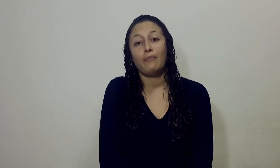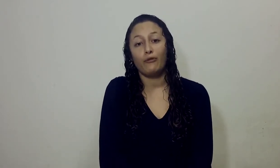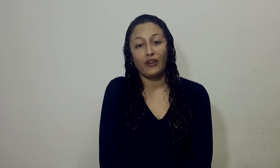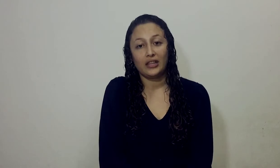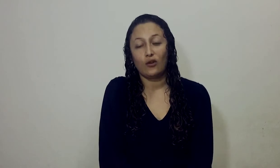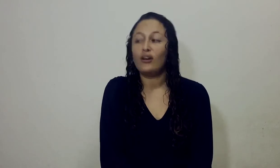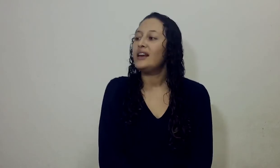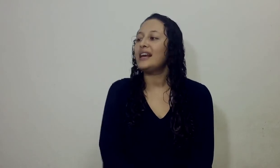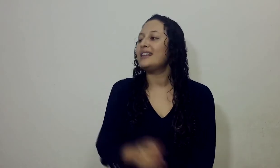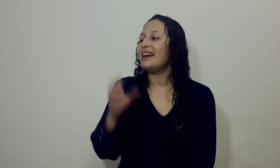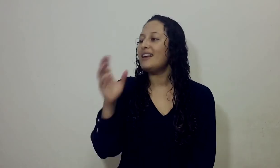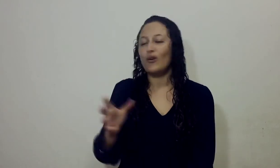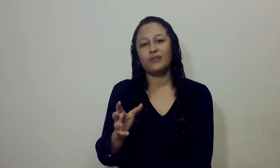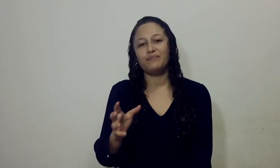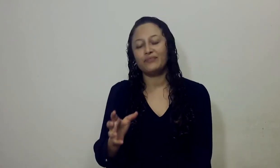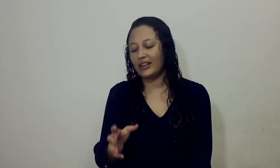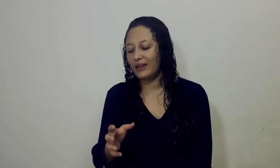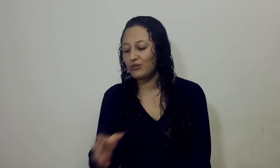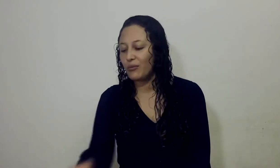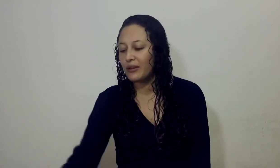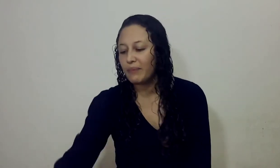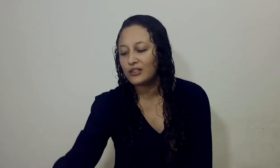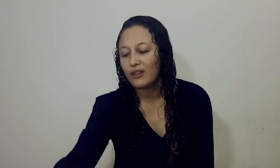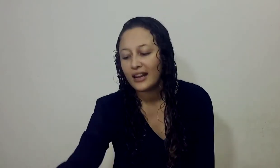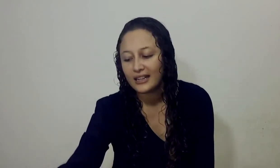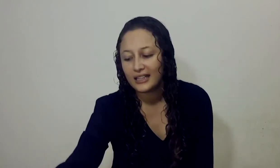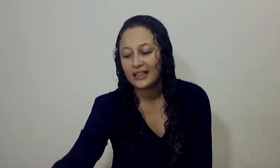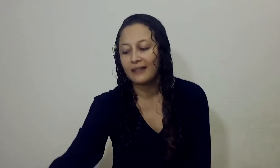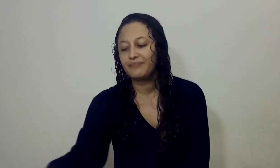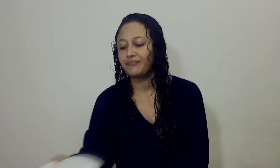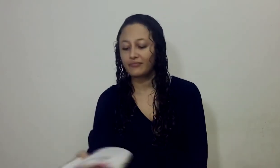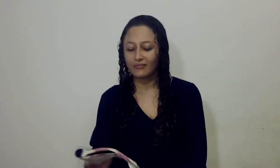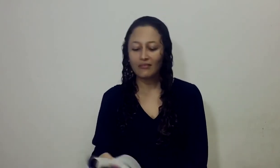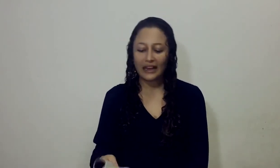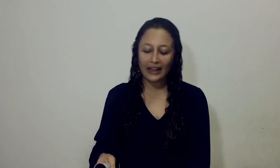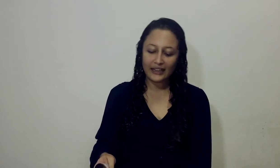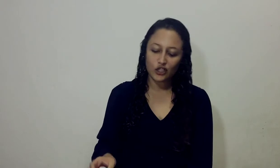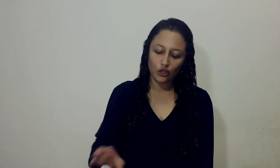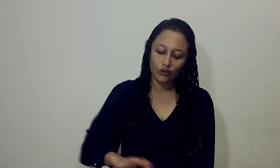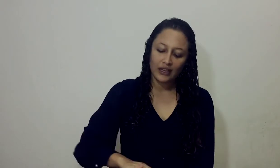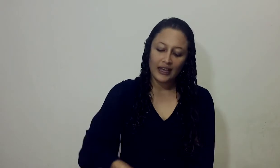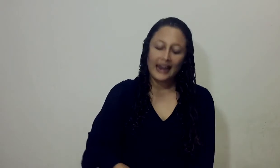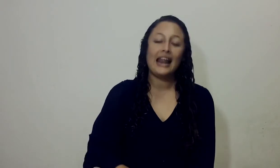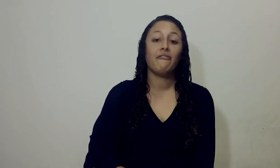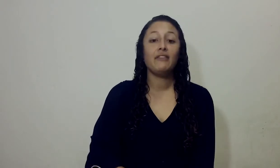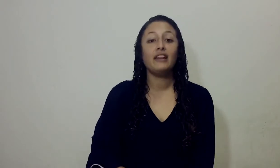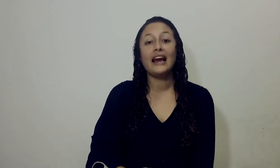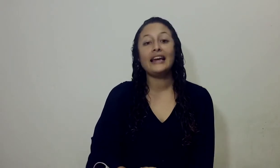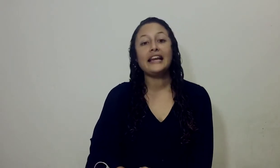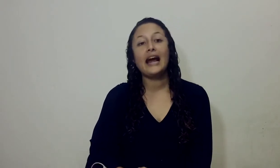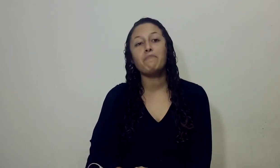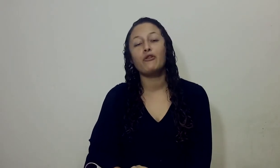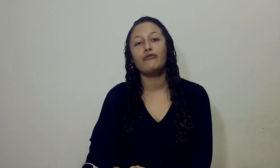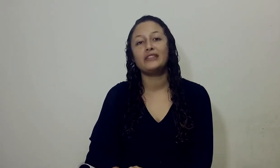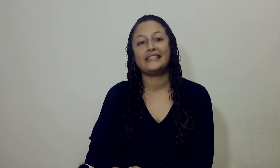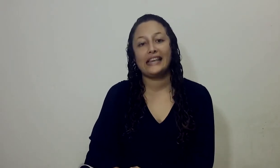profético y el día de hoy tenemos como repaso la cartilla, la lección, la Biblia